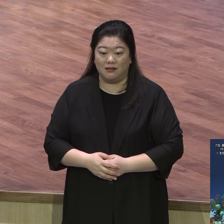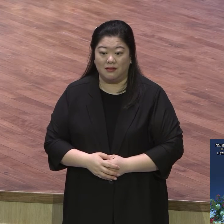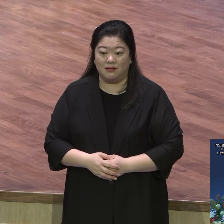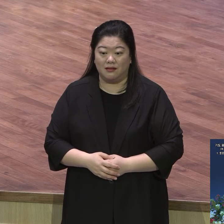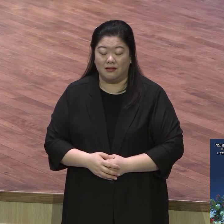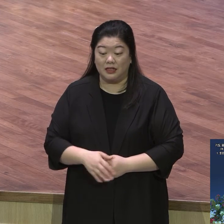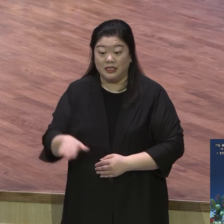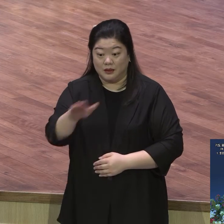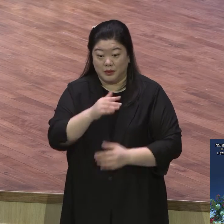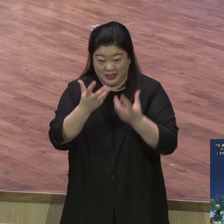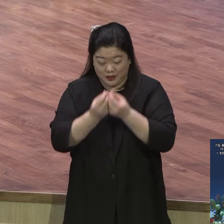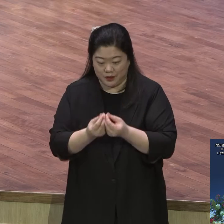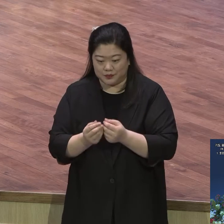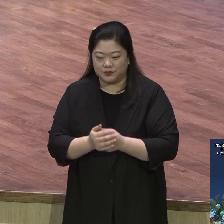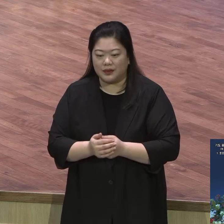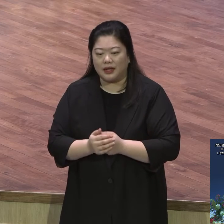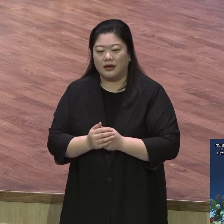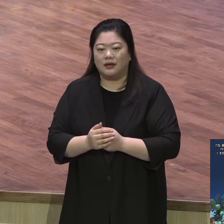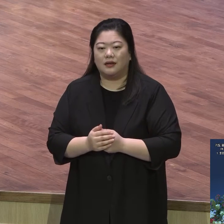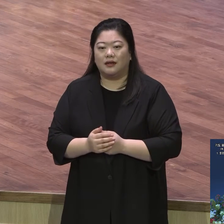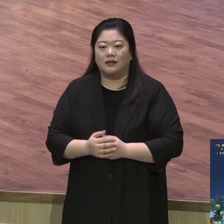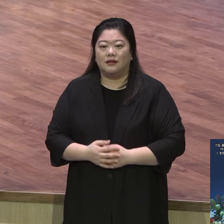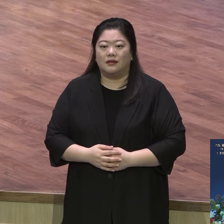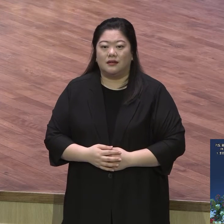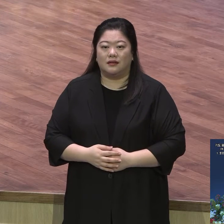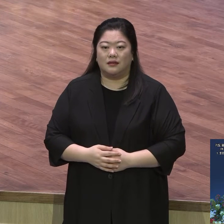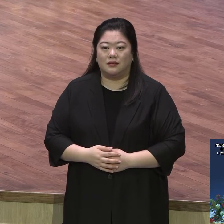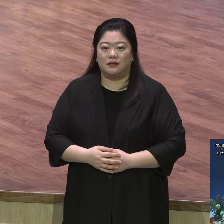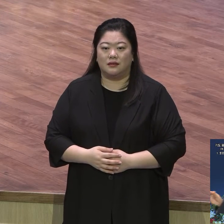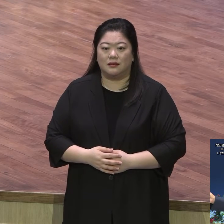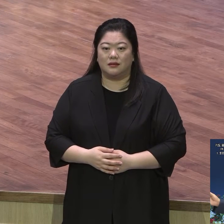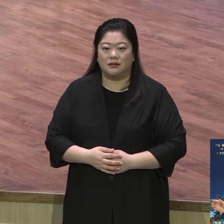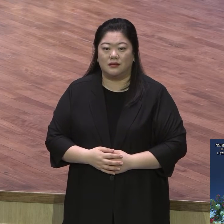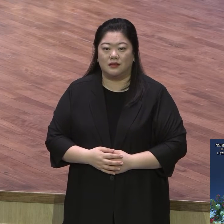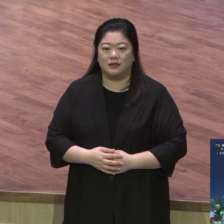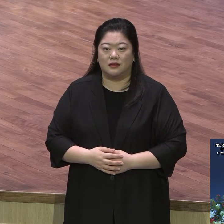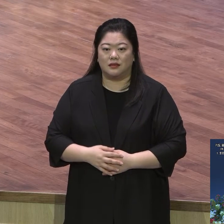심지어 그 기도 내용을 생각 안 해도 졸졸졸졸졸 나오는 기도가 있어야 돼요.